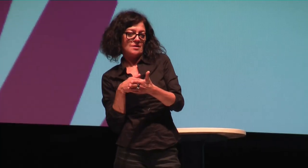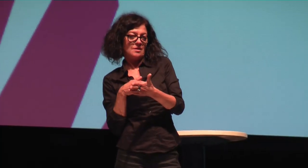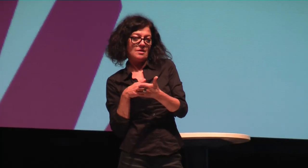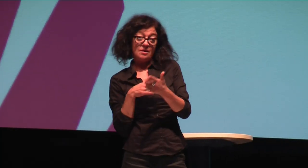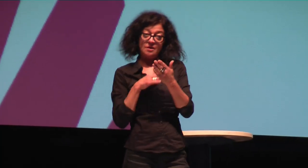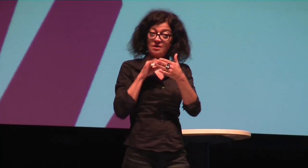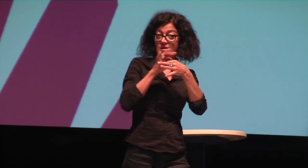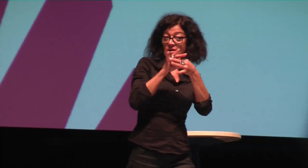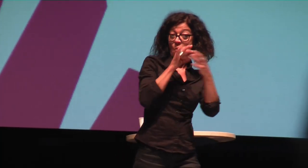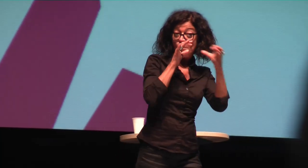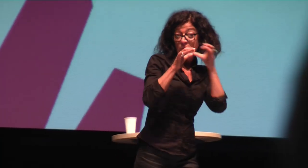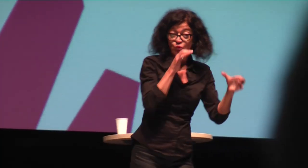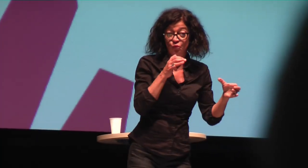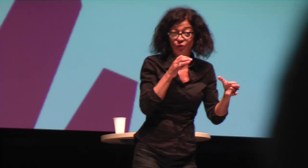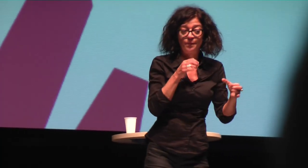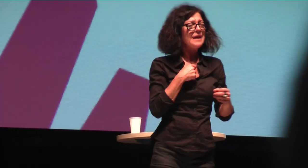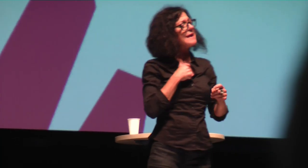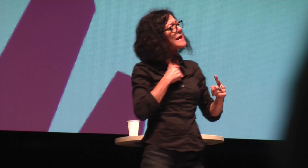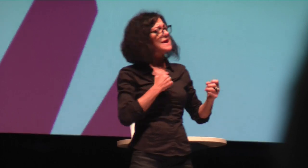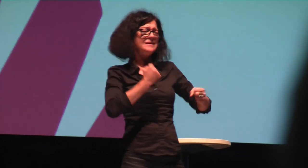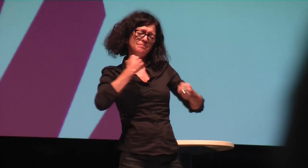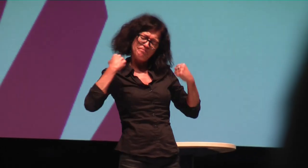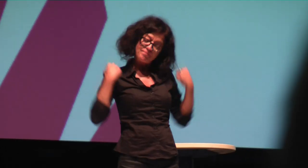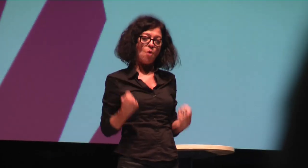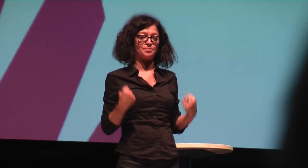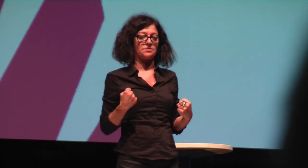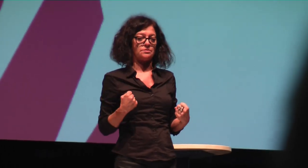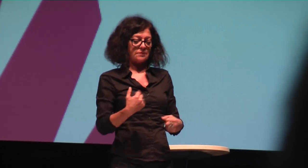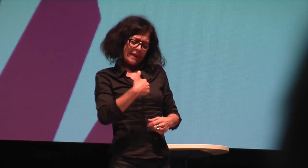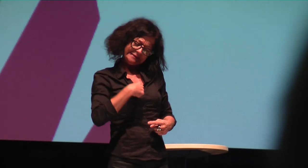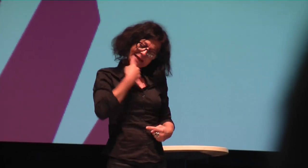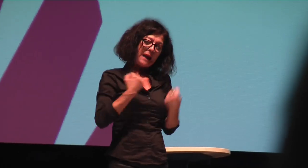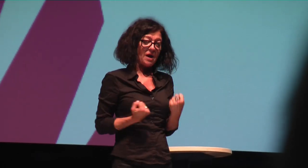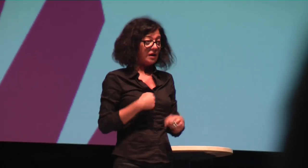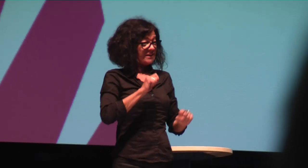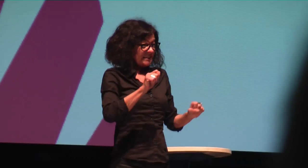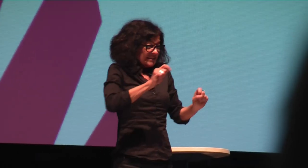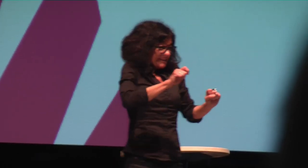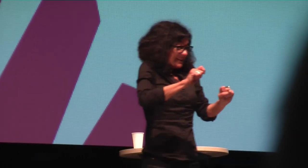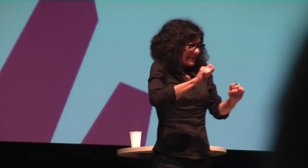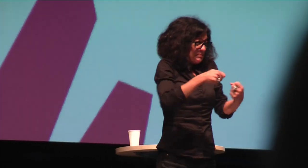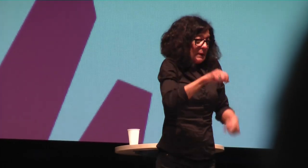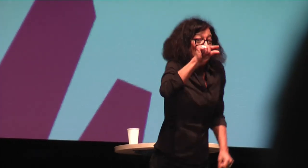Barrieren habt, wenn Barrieren aufgetreten sind, wo lagen die denn? Zum Beispiel Kommunikative.